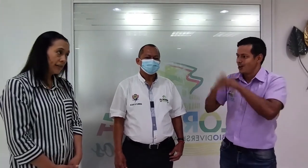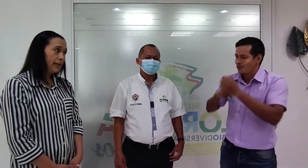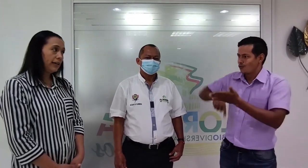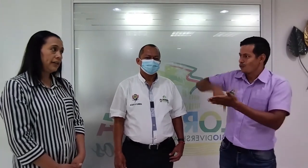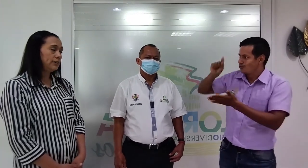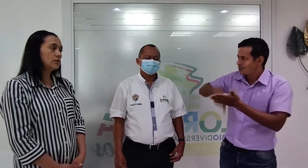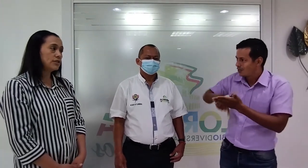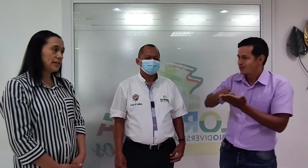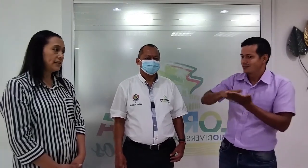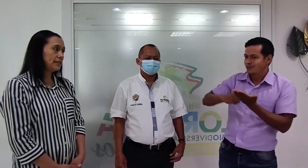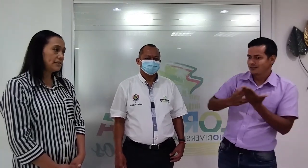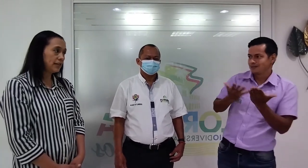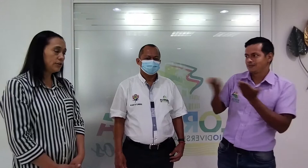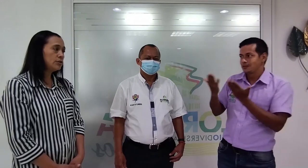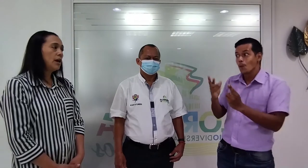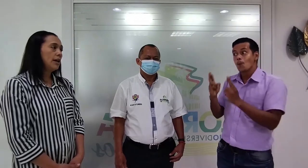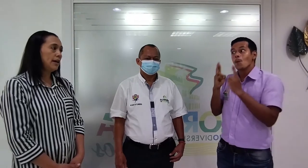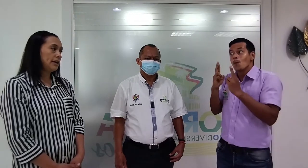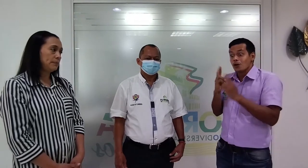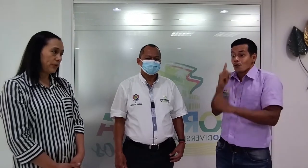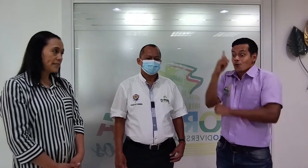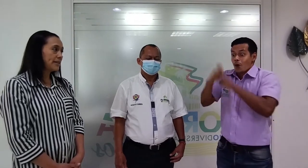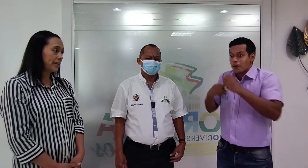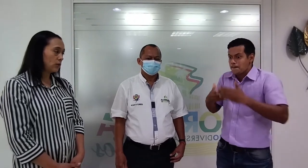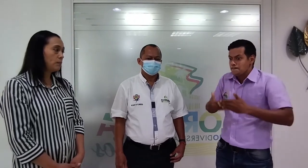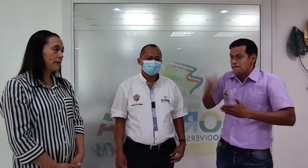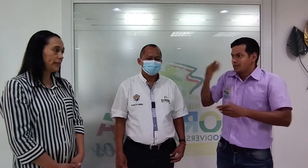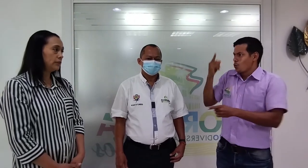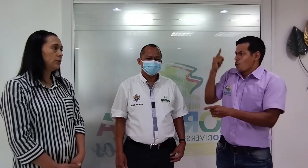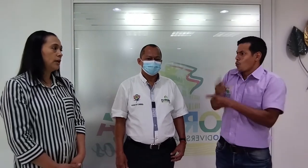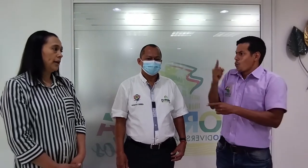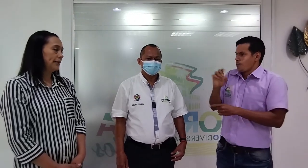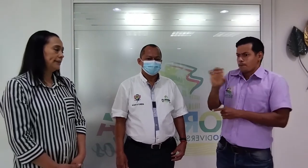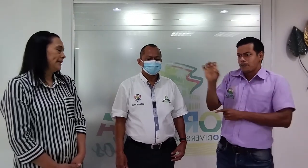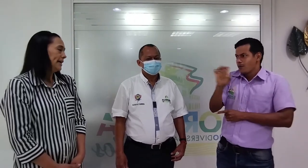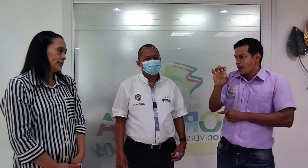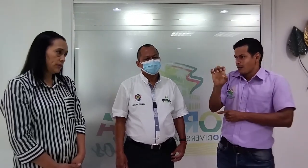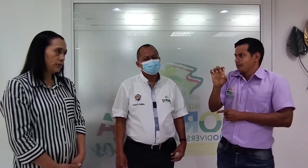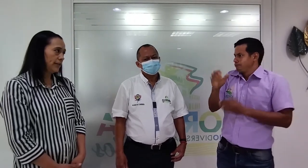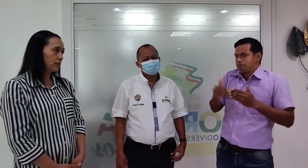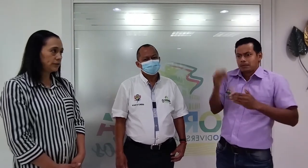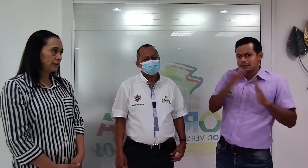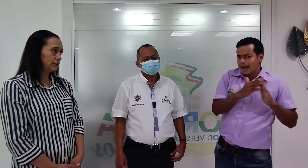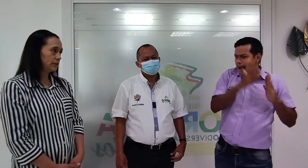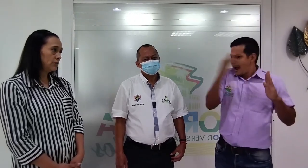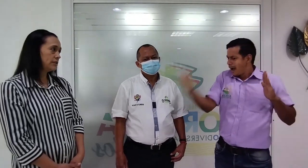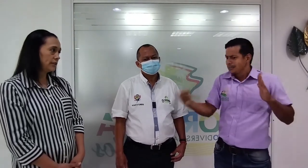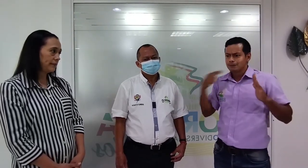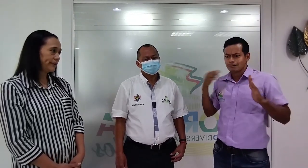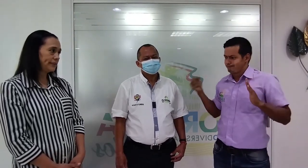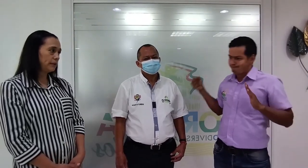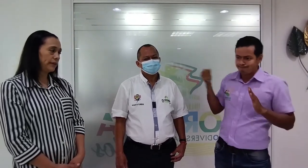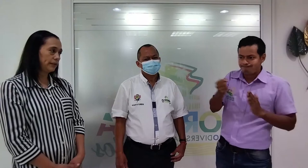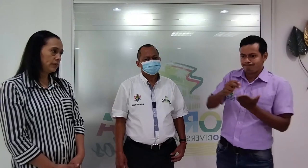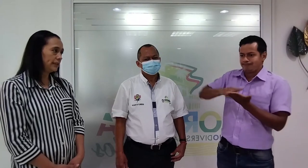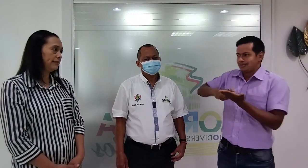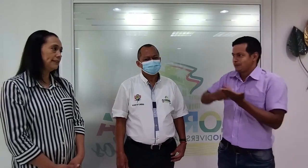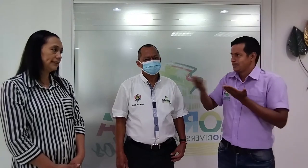los siguientes años pueda seguir cumpliendo, en el caso de la contratación de los intérpretes en la parte educativa, se